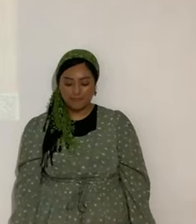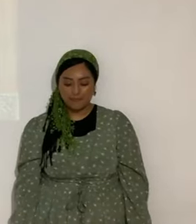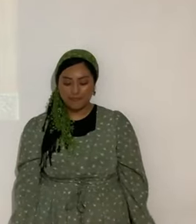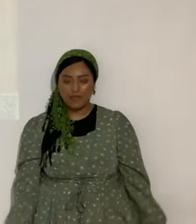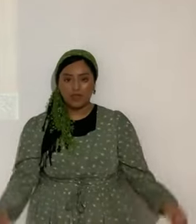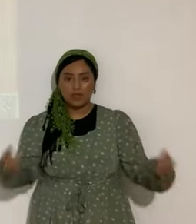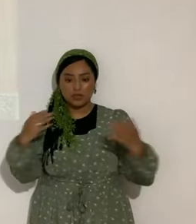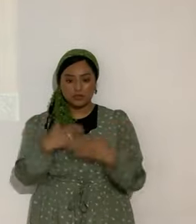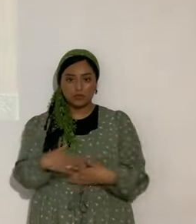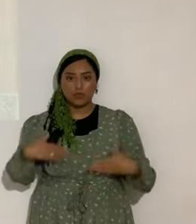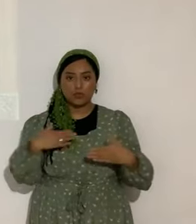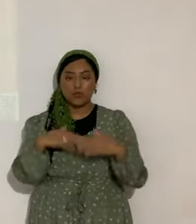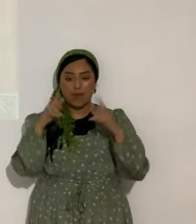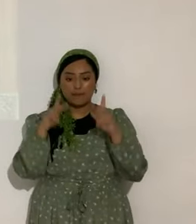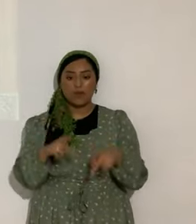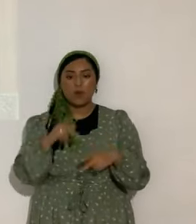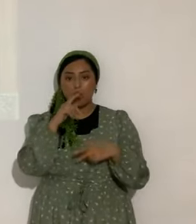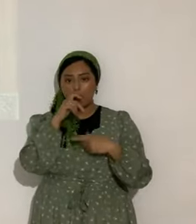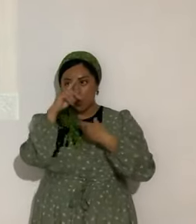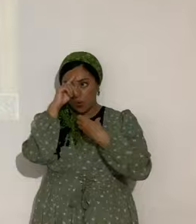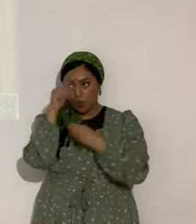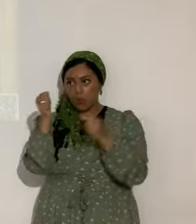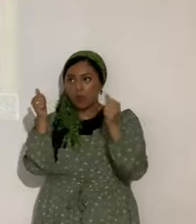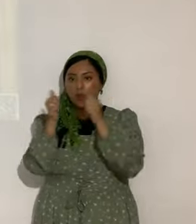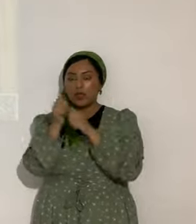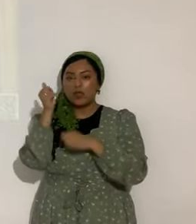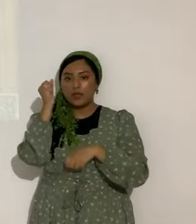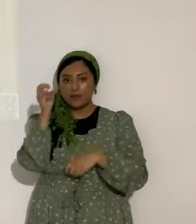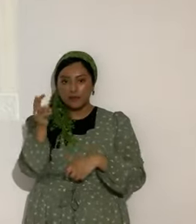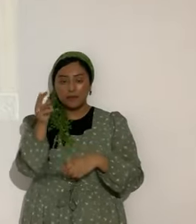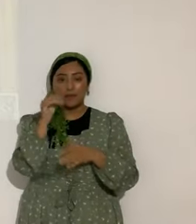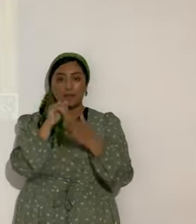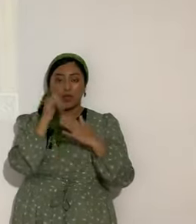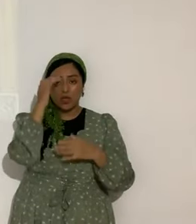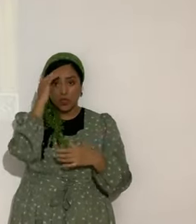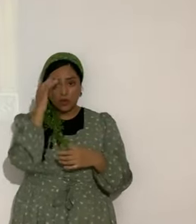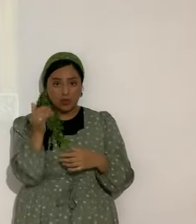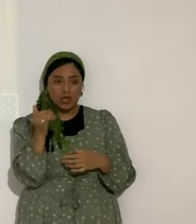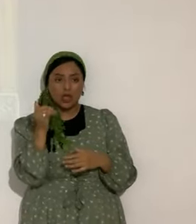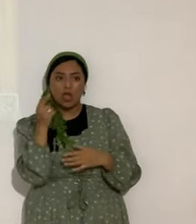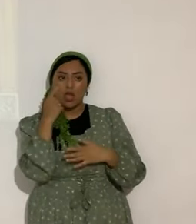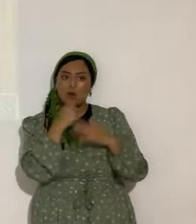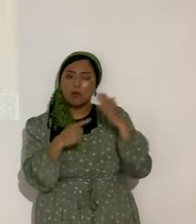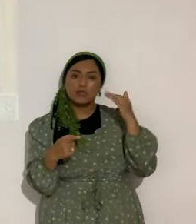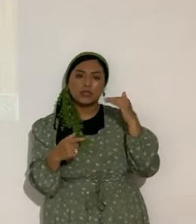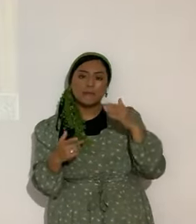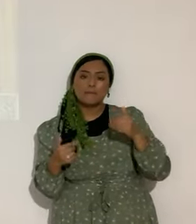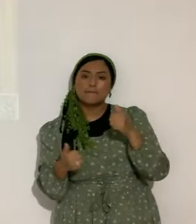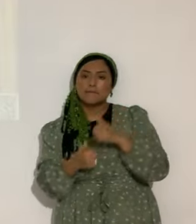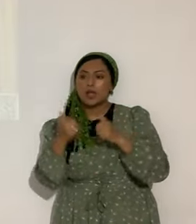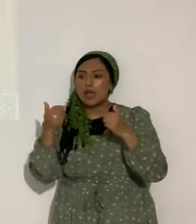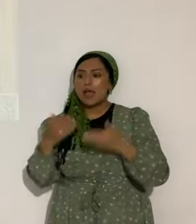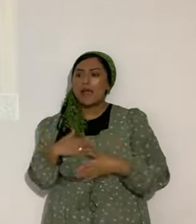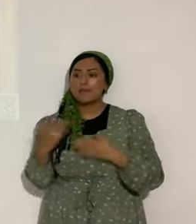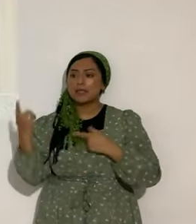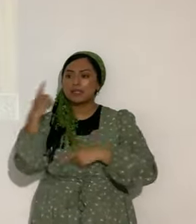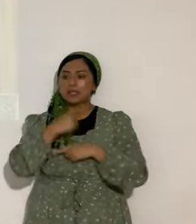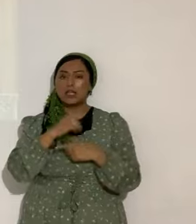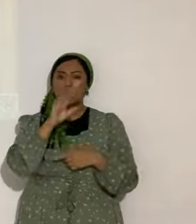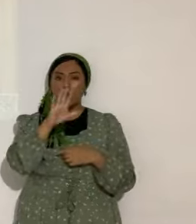Dichoso el que confía en Yahshua. Por lo tanto, ¿cuál es el día más feliz de tu vida? ¿Cuál ha sido el día más feliz